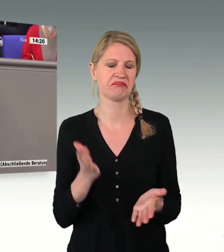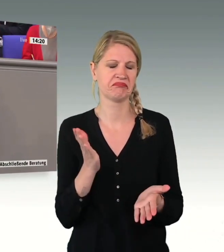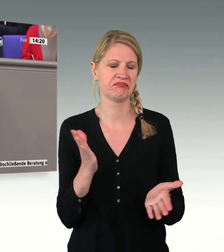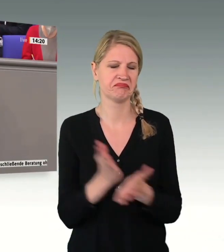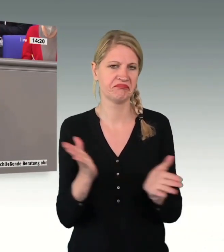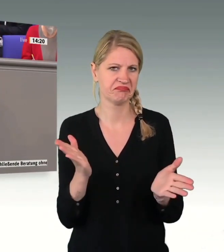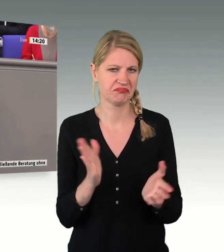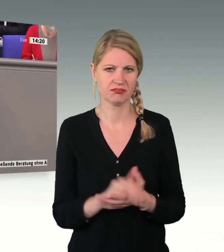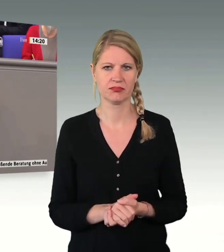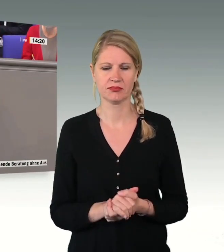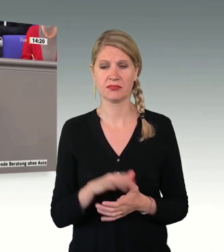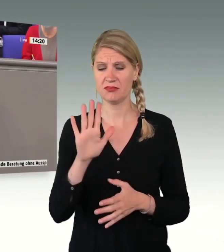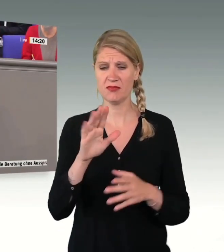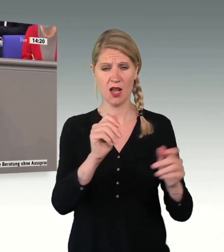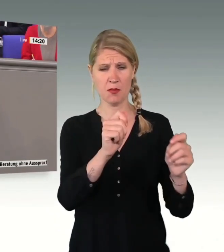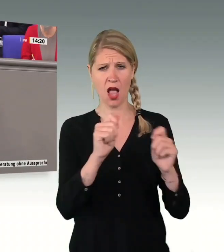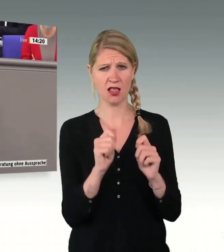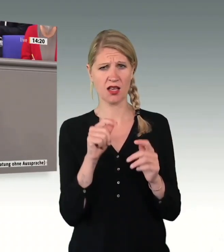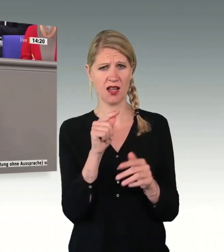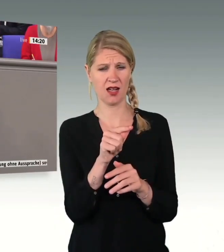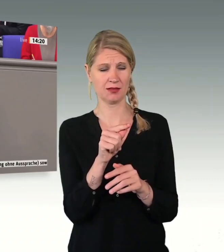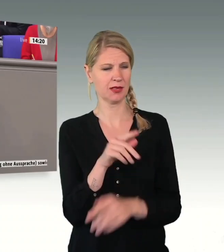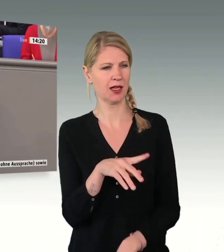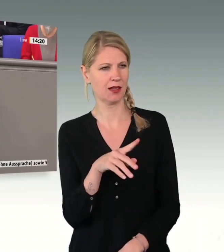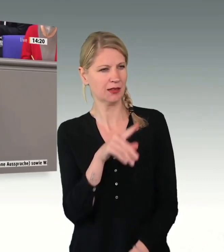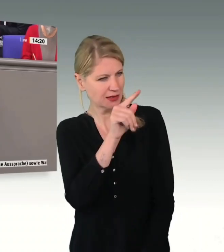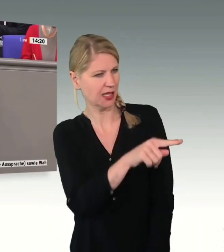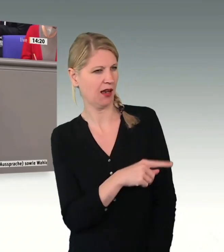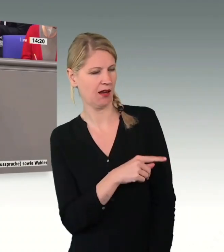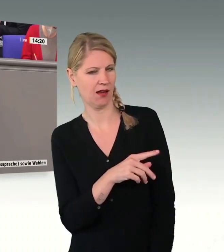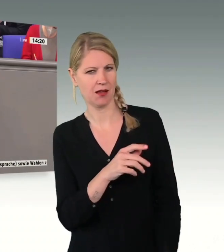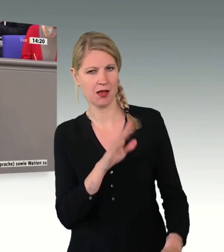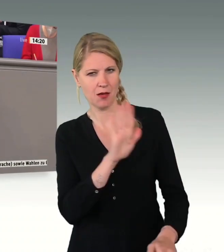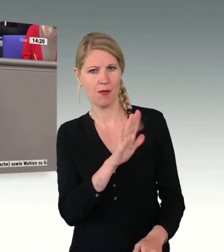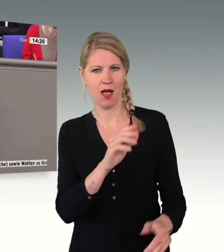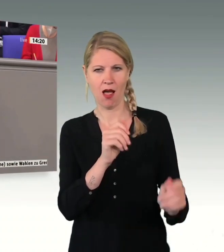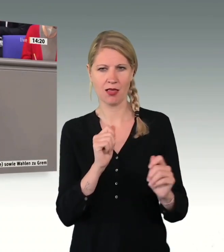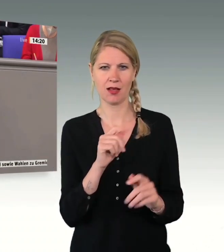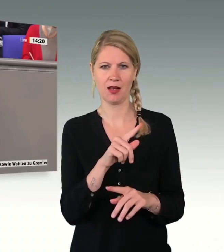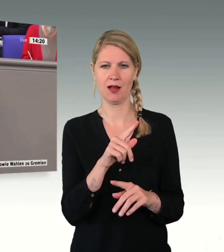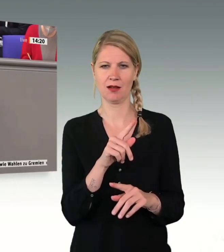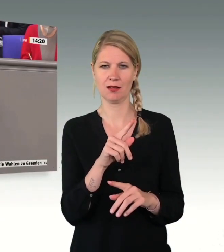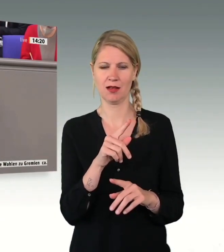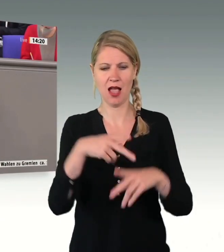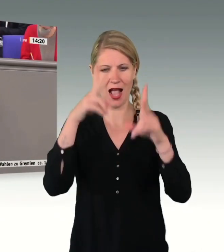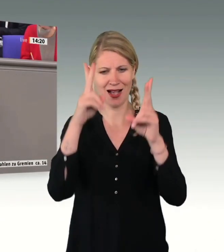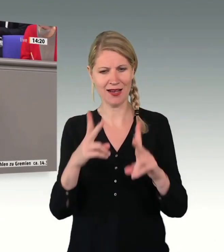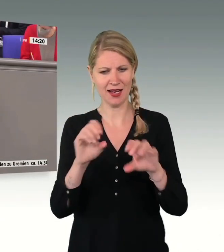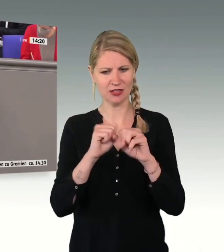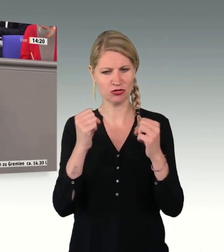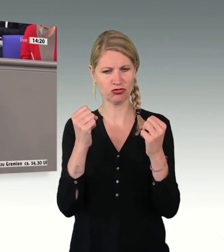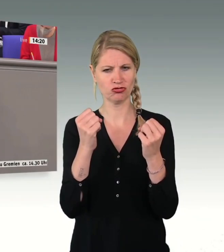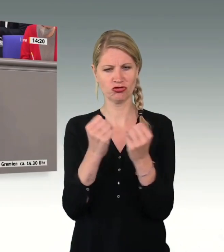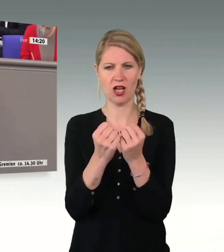Dass Sie in Ihrem Antrag das Funktionieren des Rechtsstaates versuchen zu